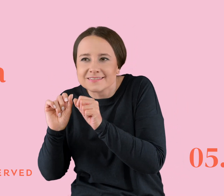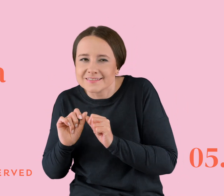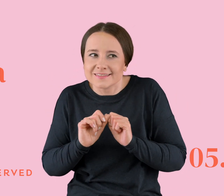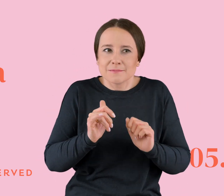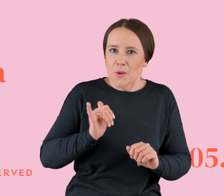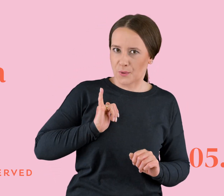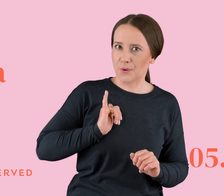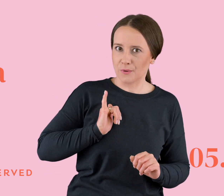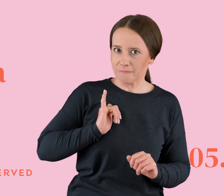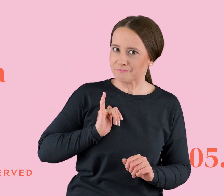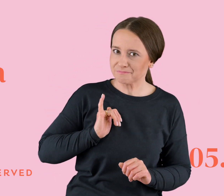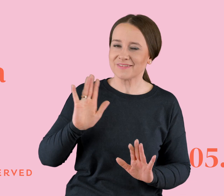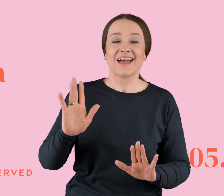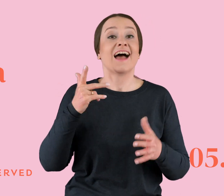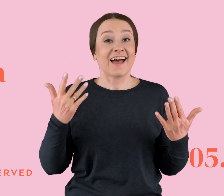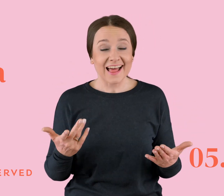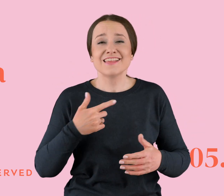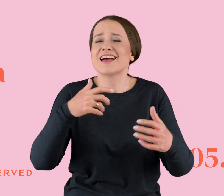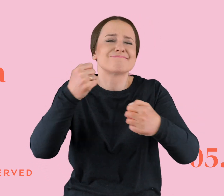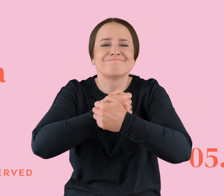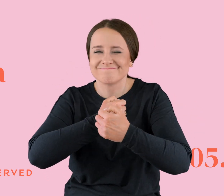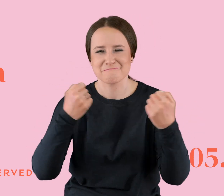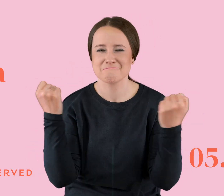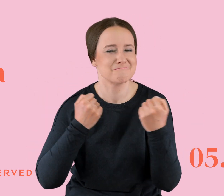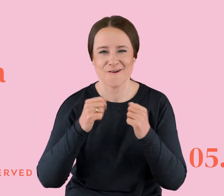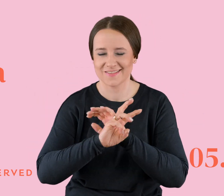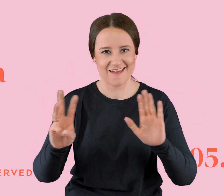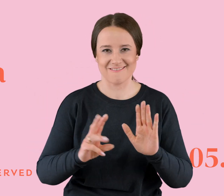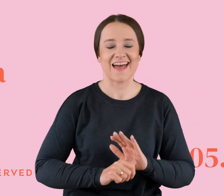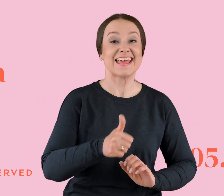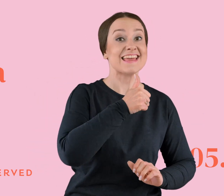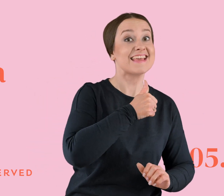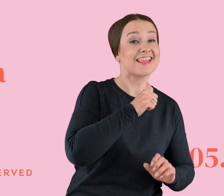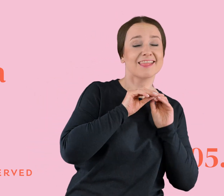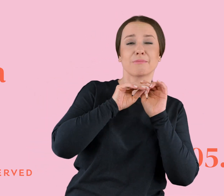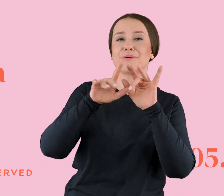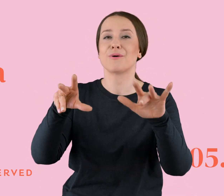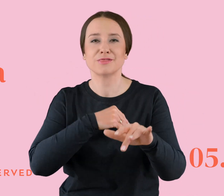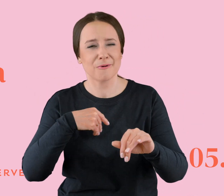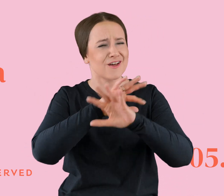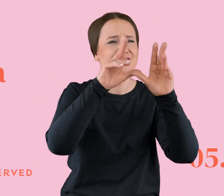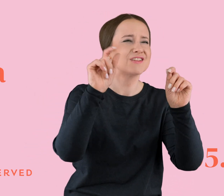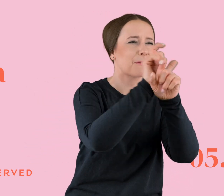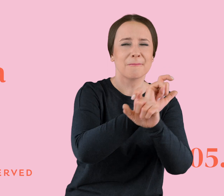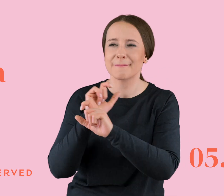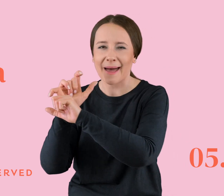'u, powiem. Tak czy inaczej, ściskam Was najmocniej, jak się da z Islandii do Polski i do wszystkich krajów, w których tego